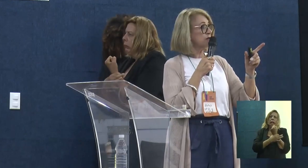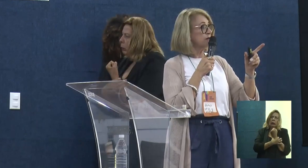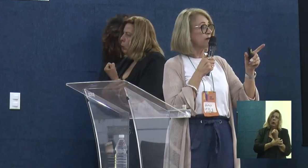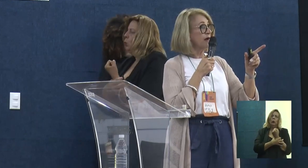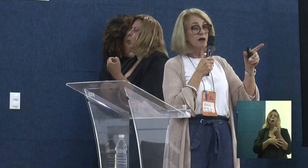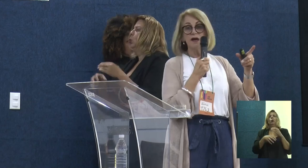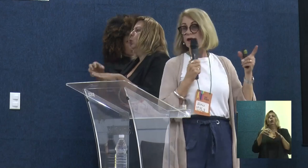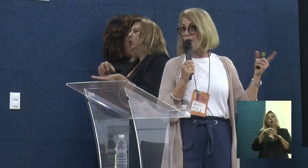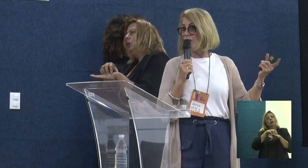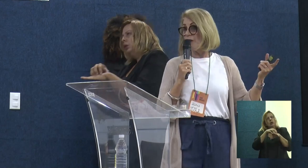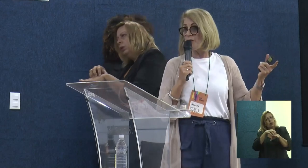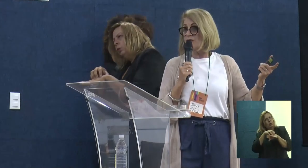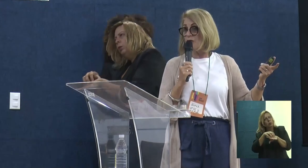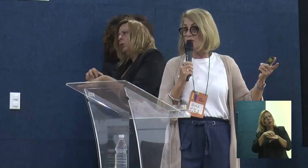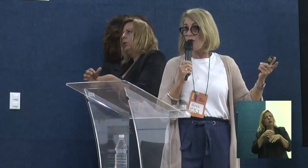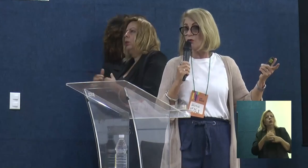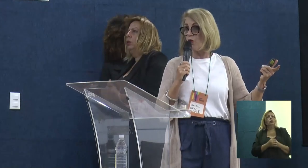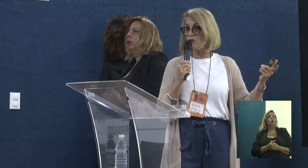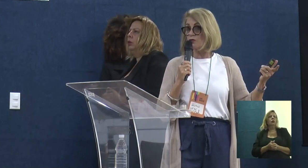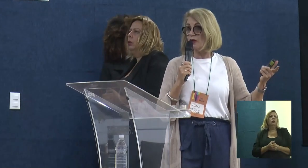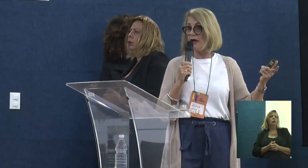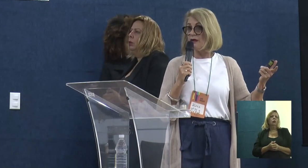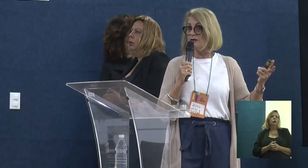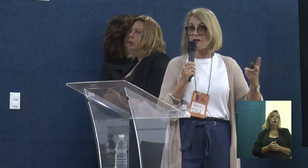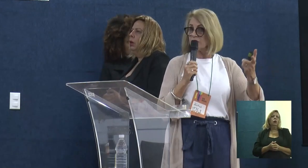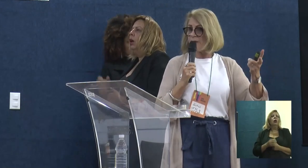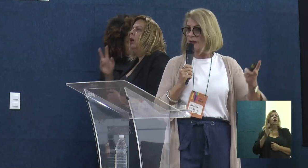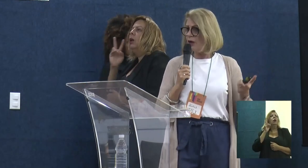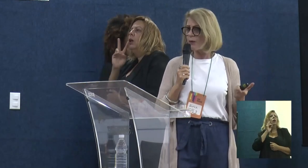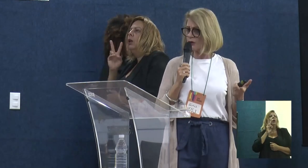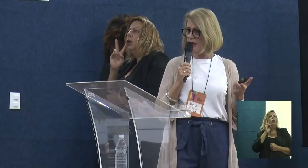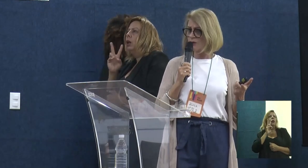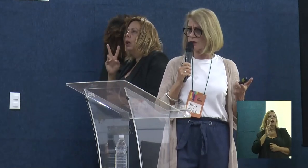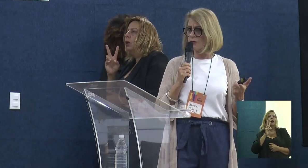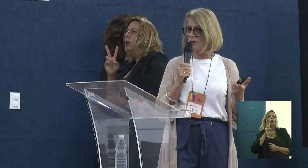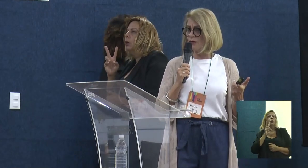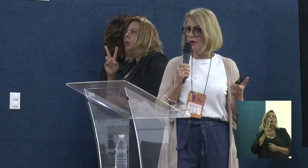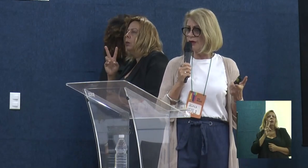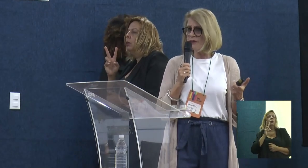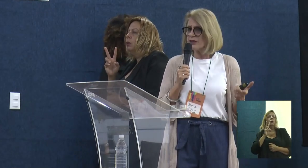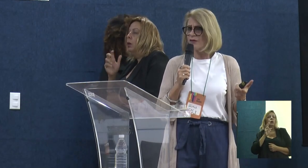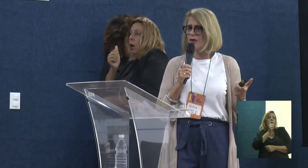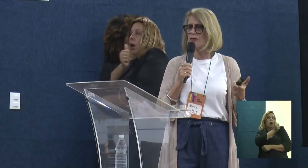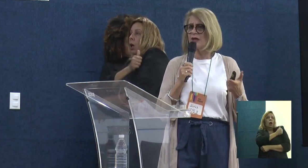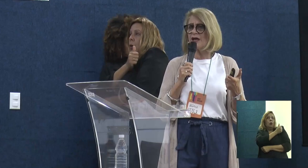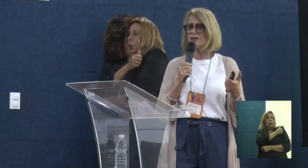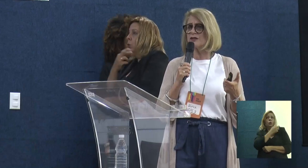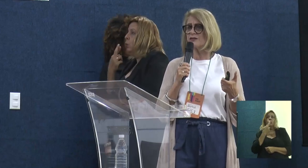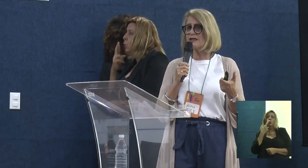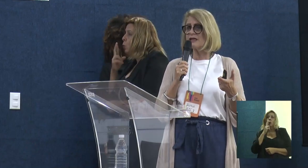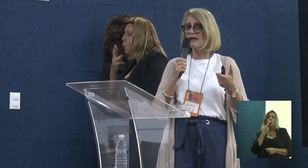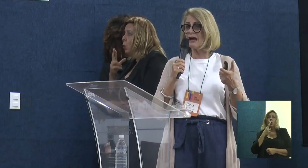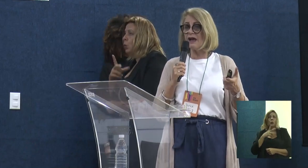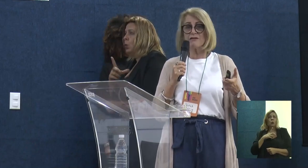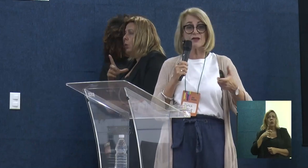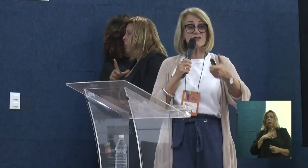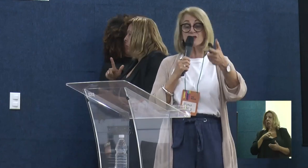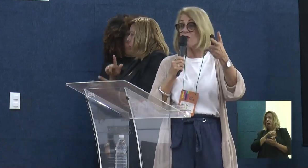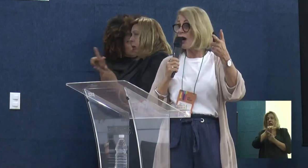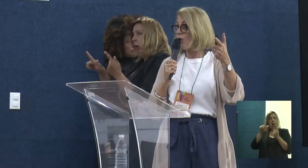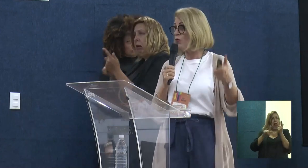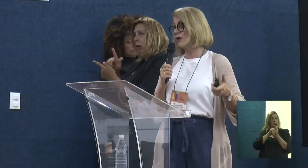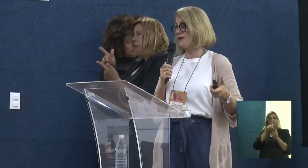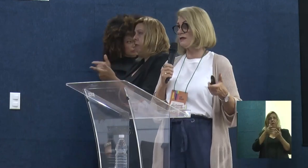seguro, transporte. Eu me lembro dos alunos da Odonto lá, se não tem material protético, eles fecham a faculdade, eles fazem